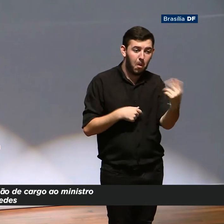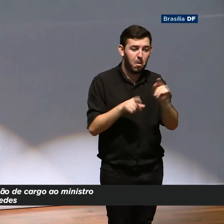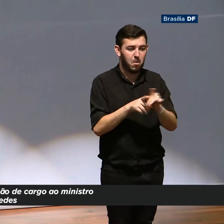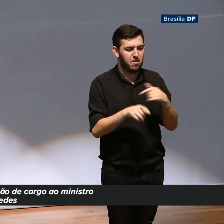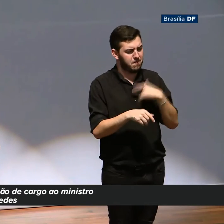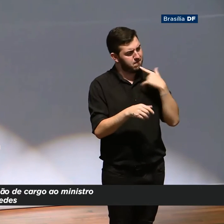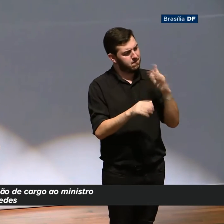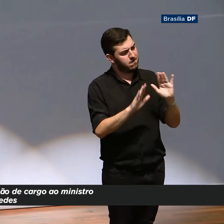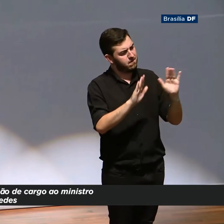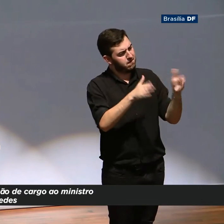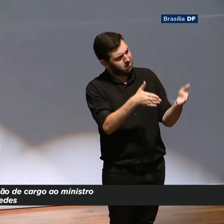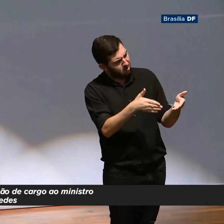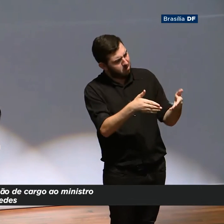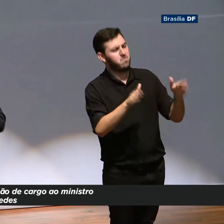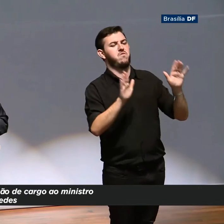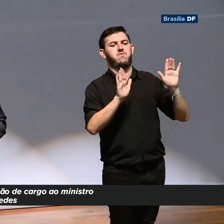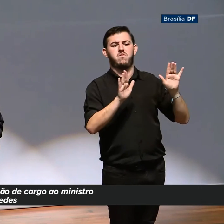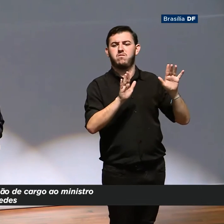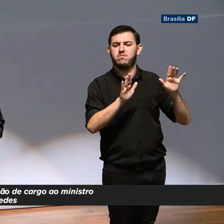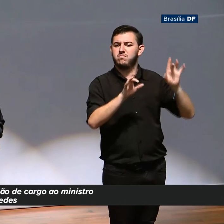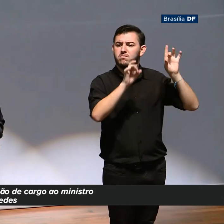e desobriga todas